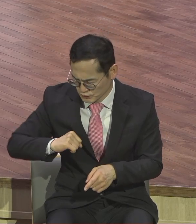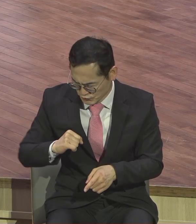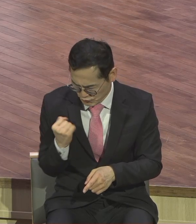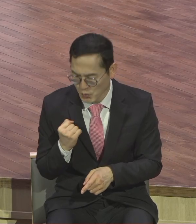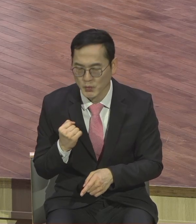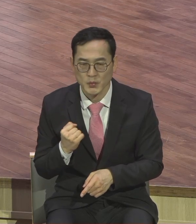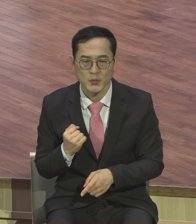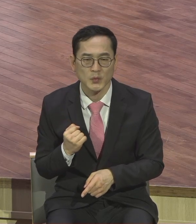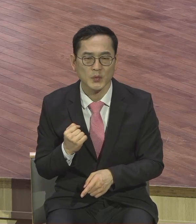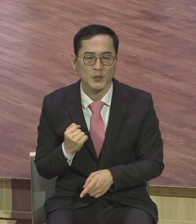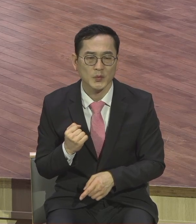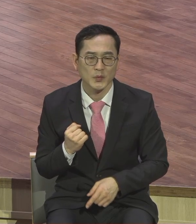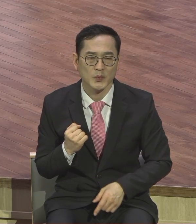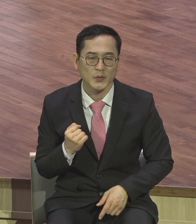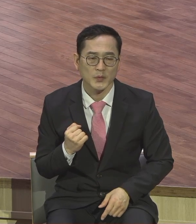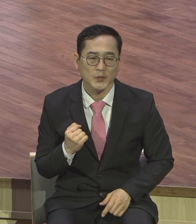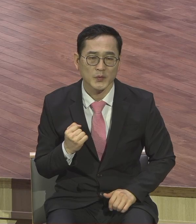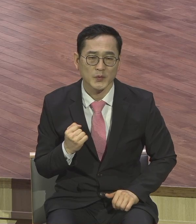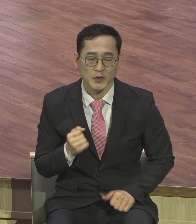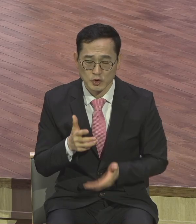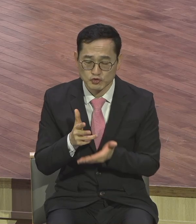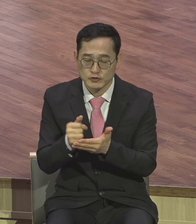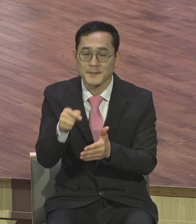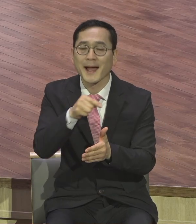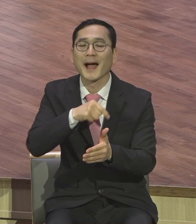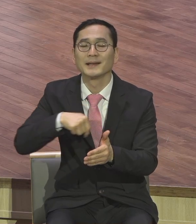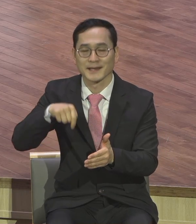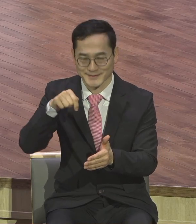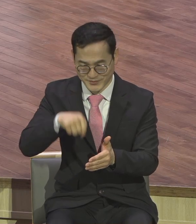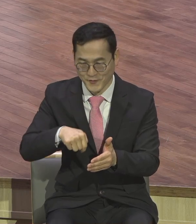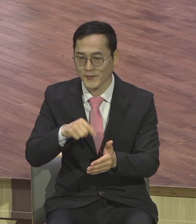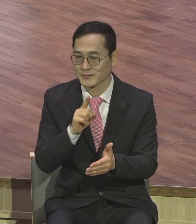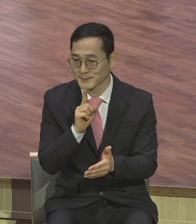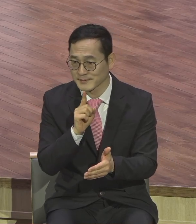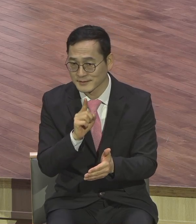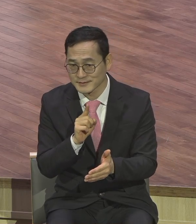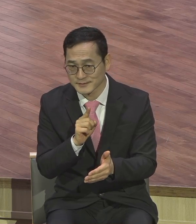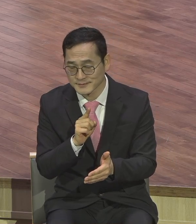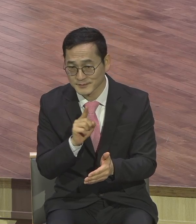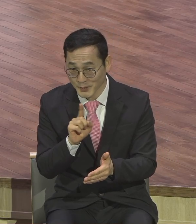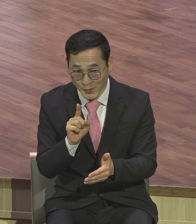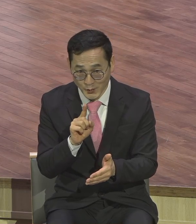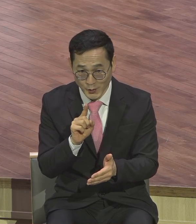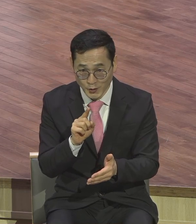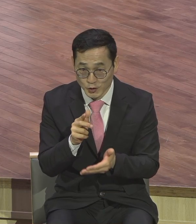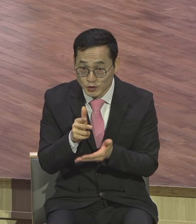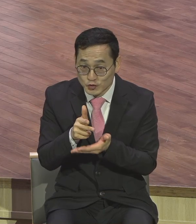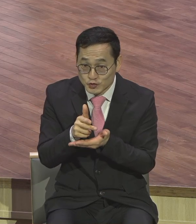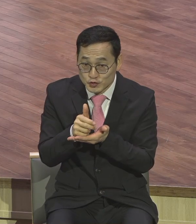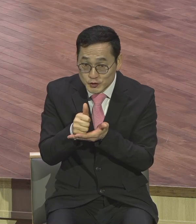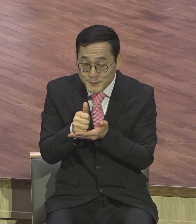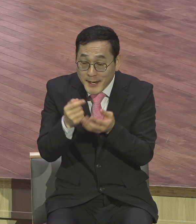이게 중요한 말이에요. 주 안에서 이 말은요. 주님의 관점에서 부모를 봐라.